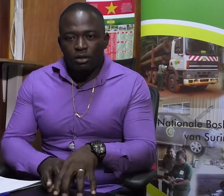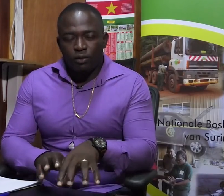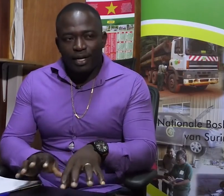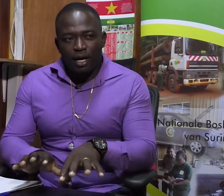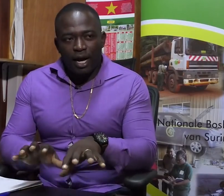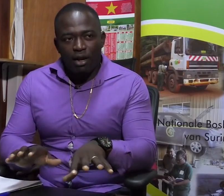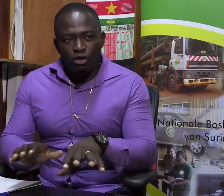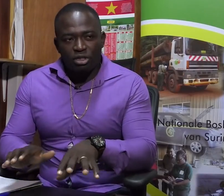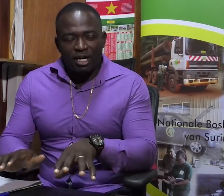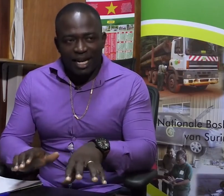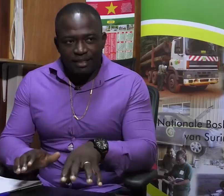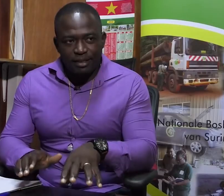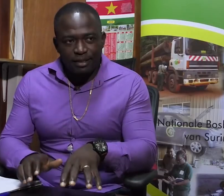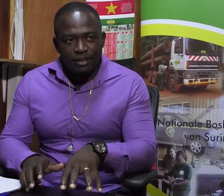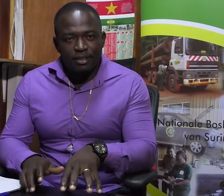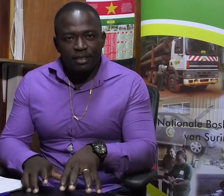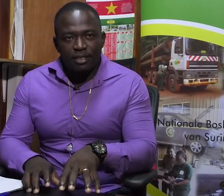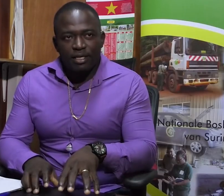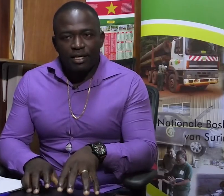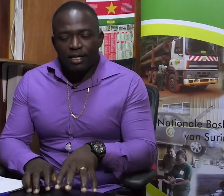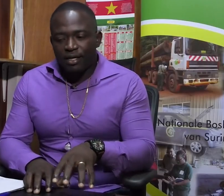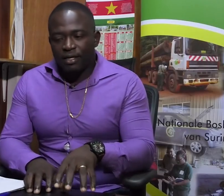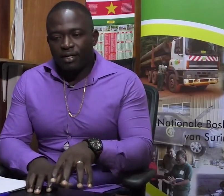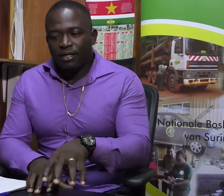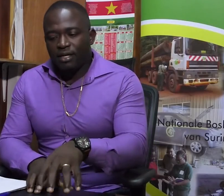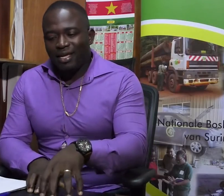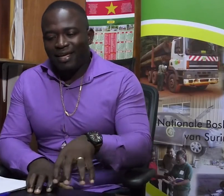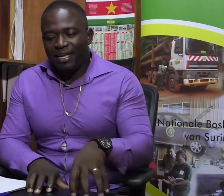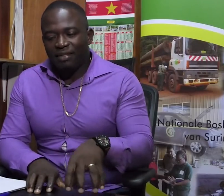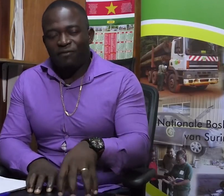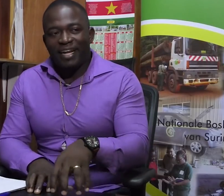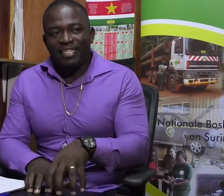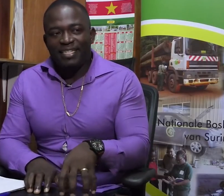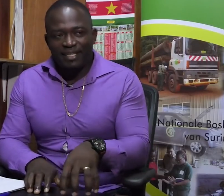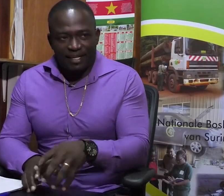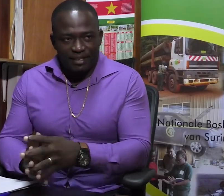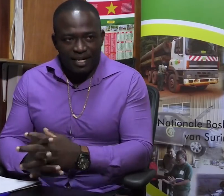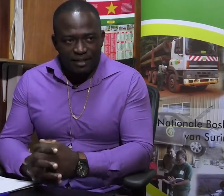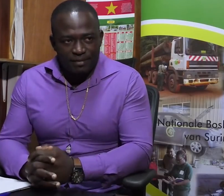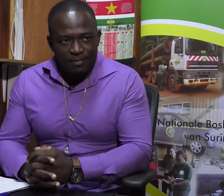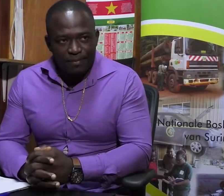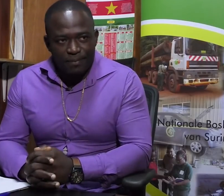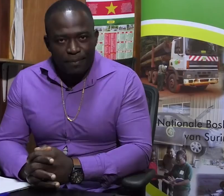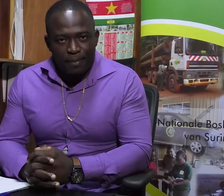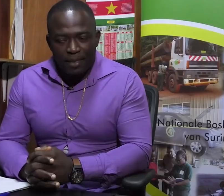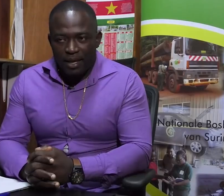Terwijl al onze klanten in het verre districten zijn.